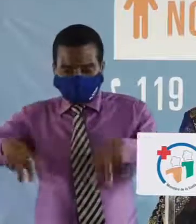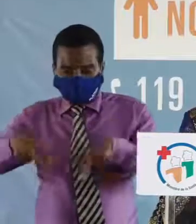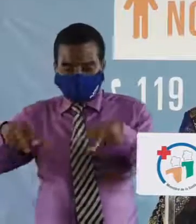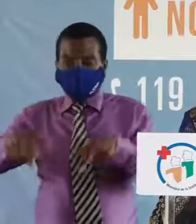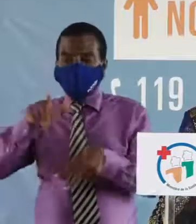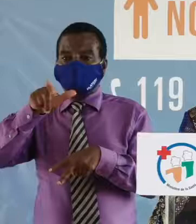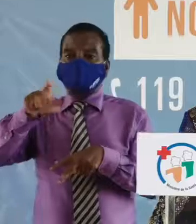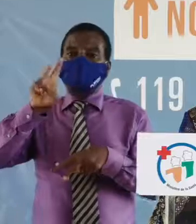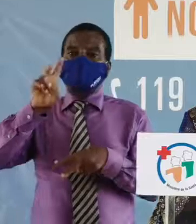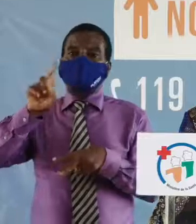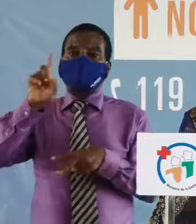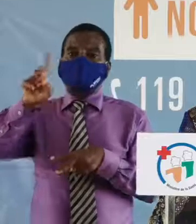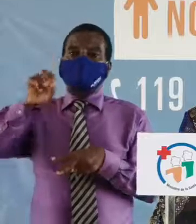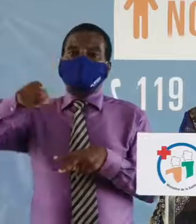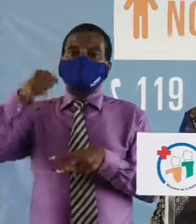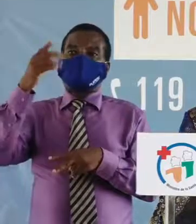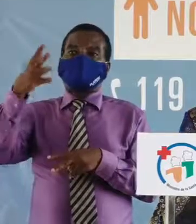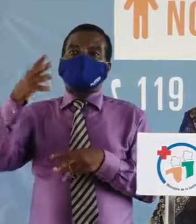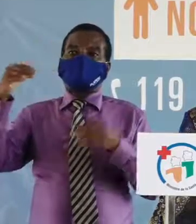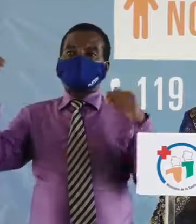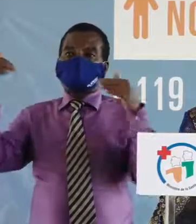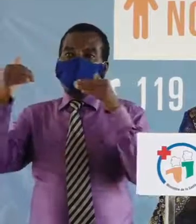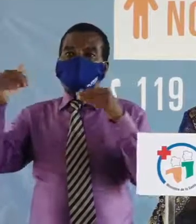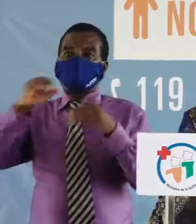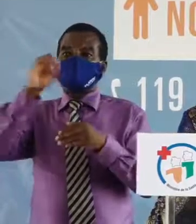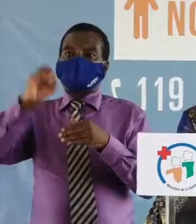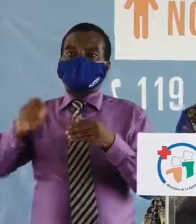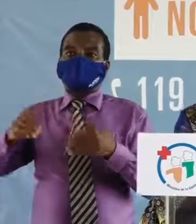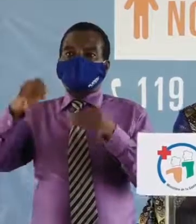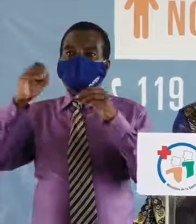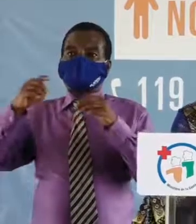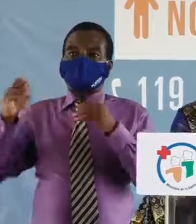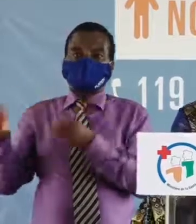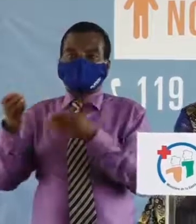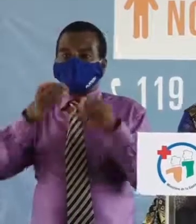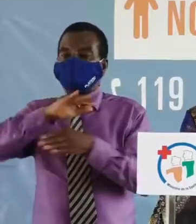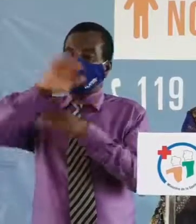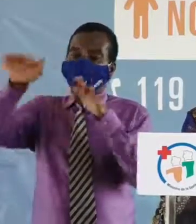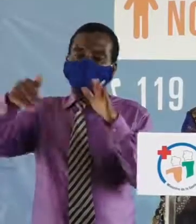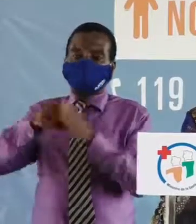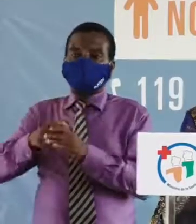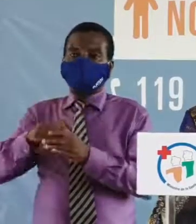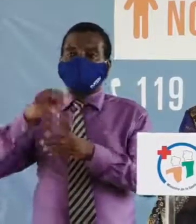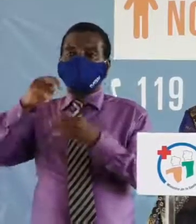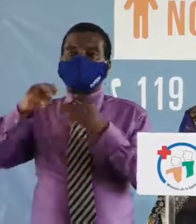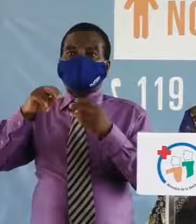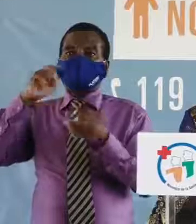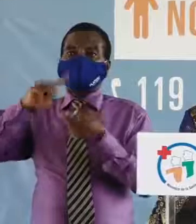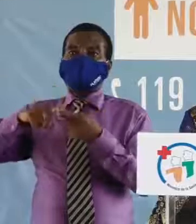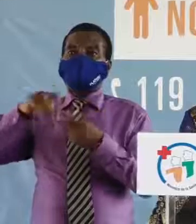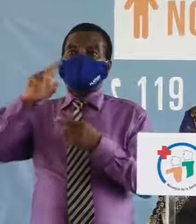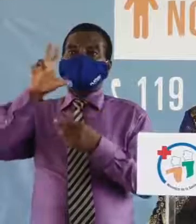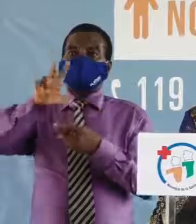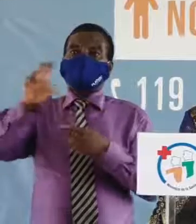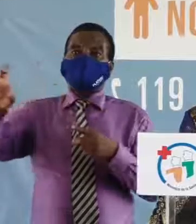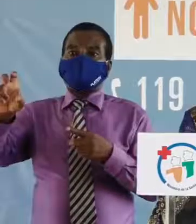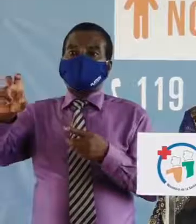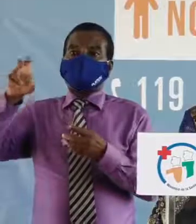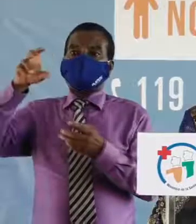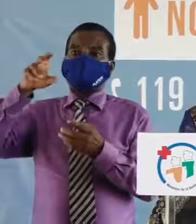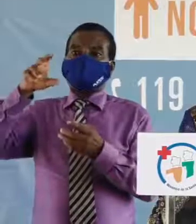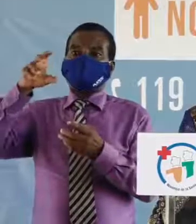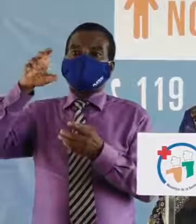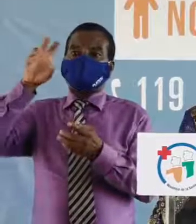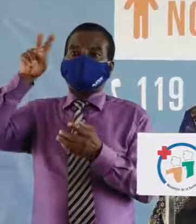% des cas, portant le nombre total de cas de COVID-19 diagnostiqués à 3 262